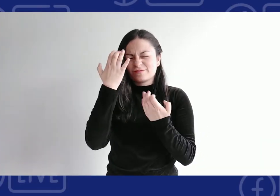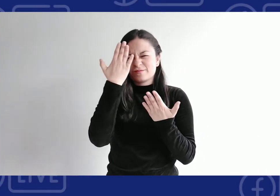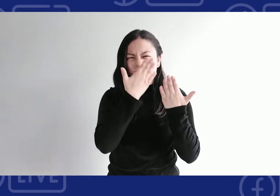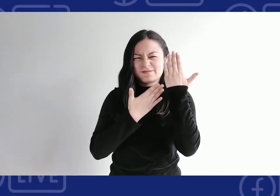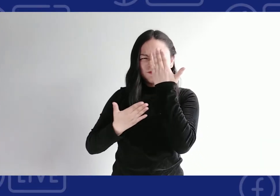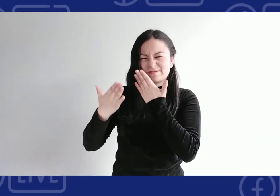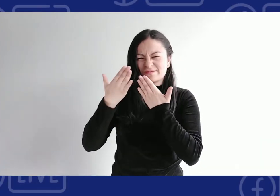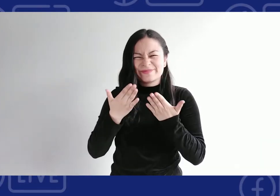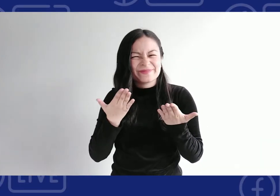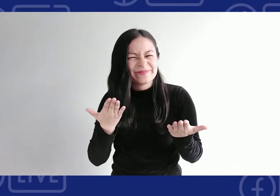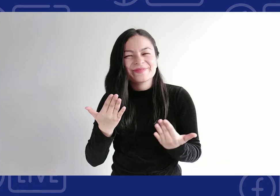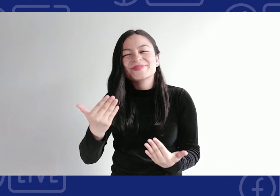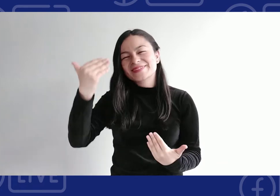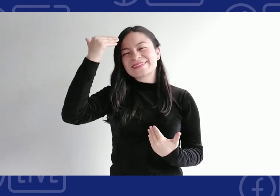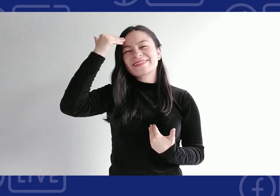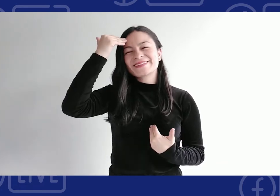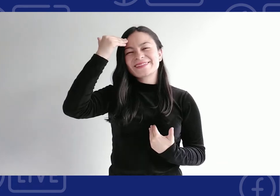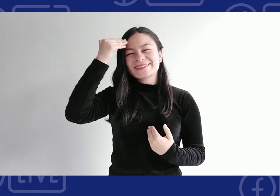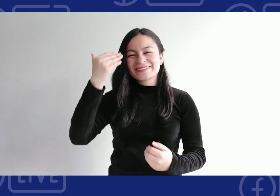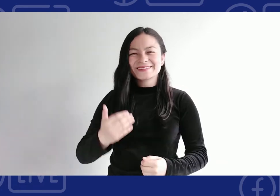Reflexión y análisis para una toma de conciencia